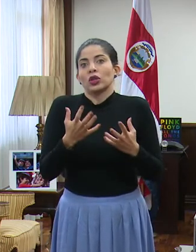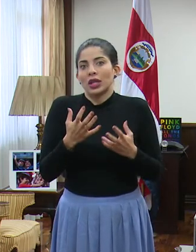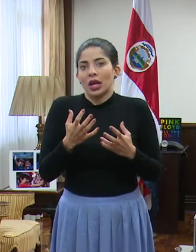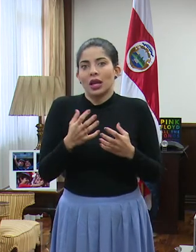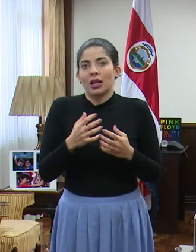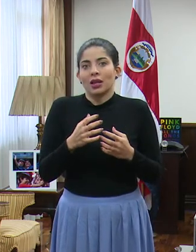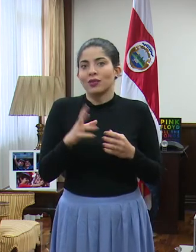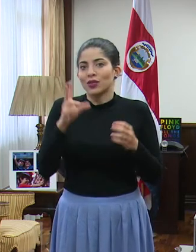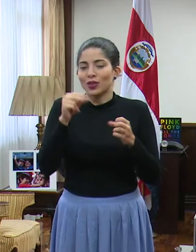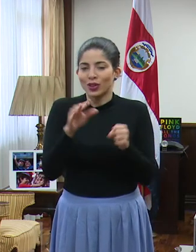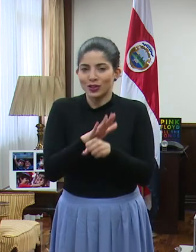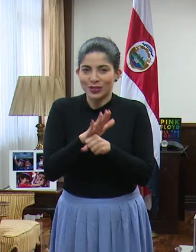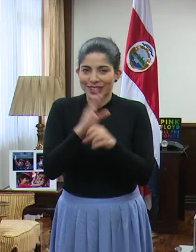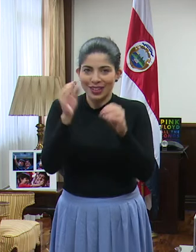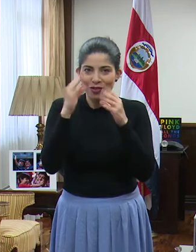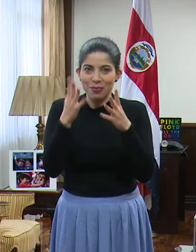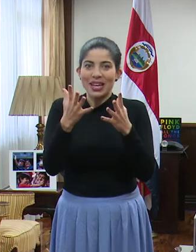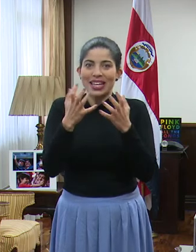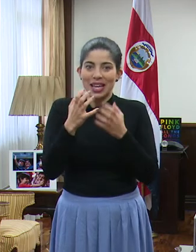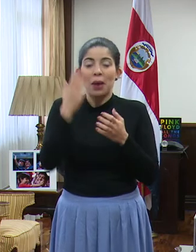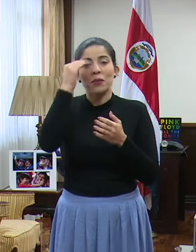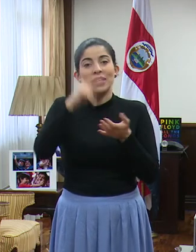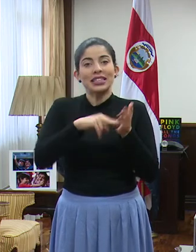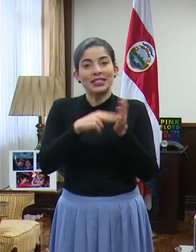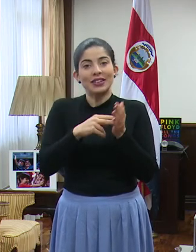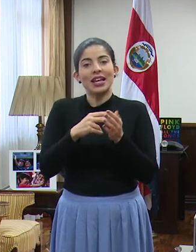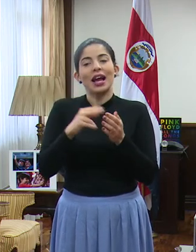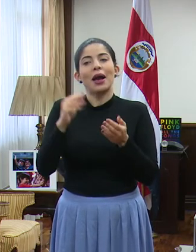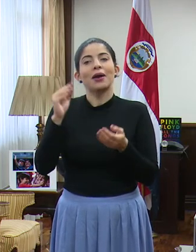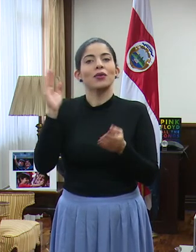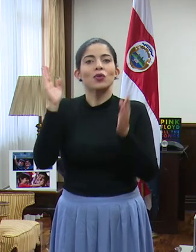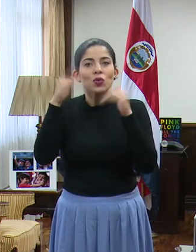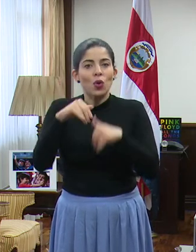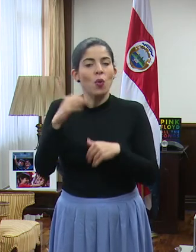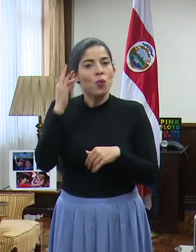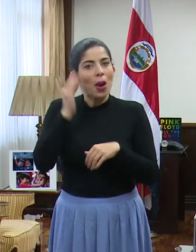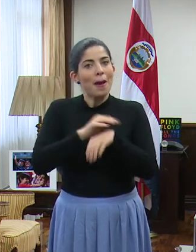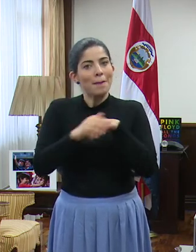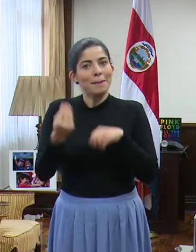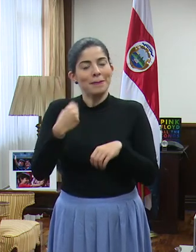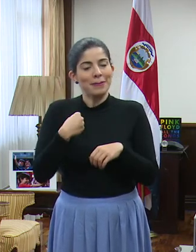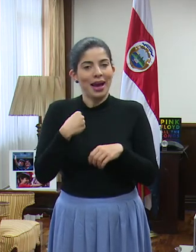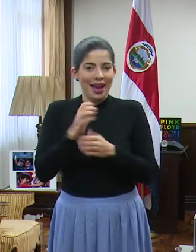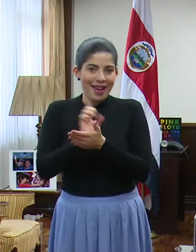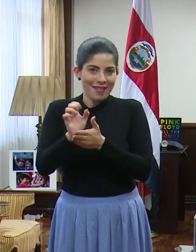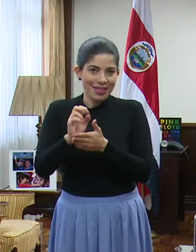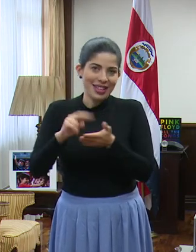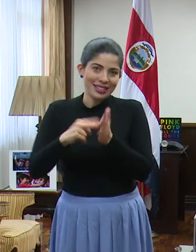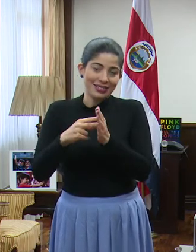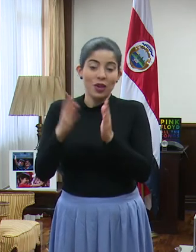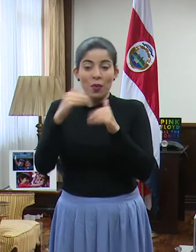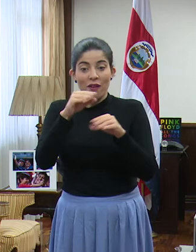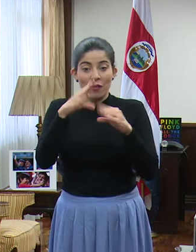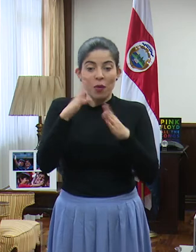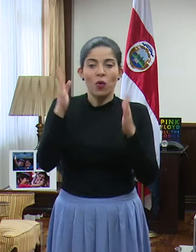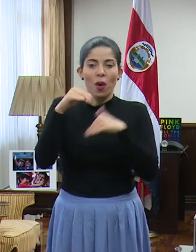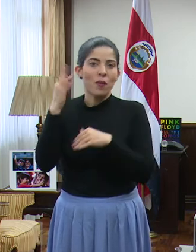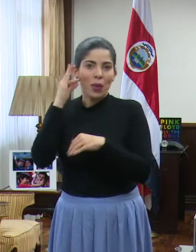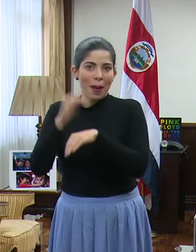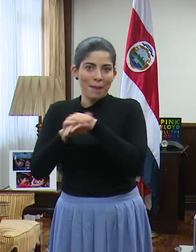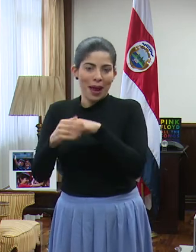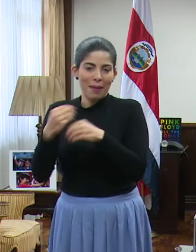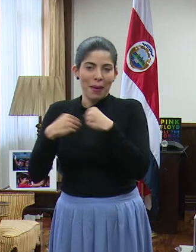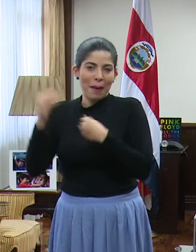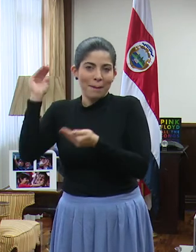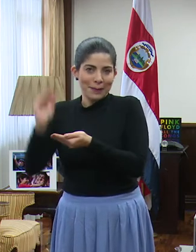haya suficiente información. Es decir, que no haya mucha mujer embarazada que se contagie. Pero lo que tenemos claro es que por